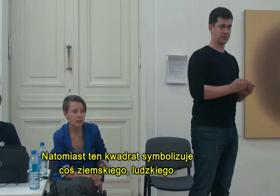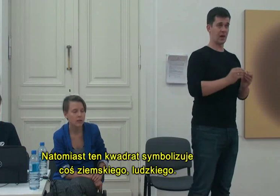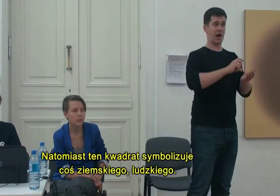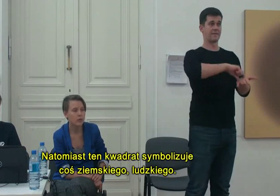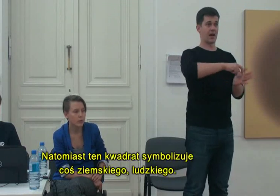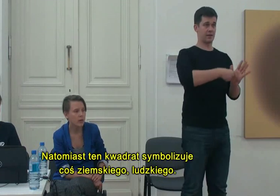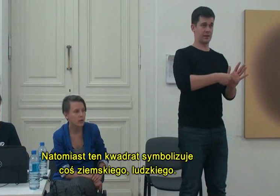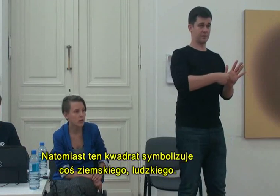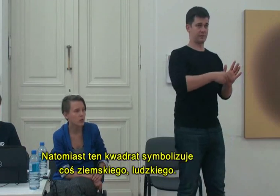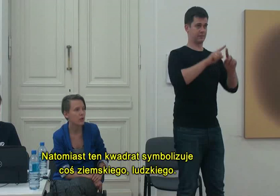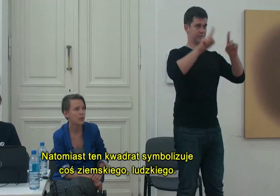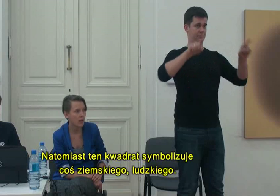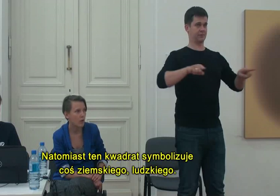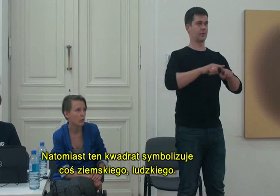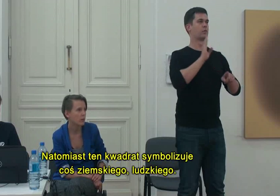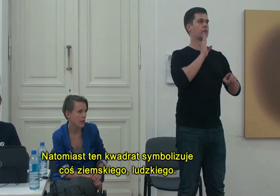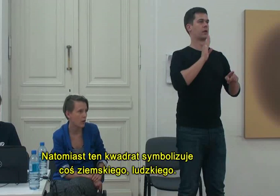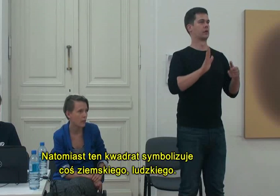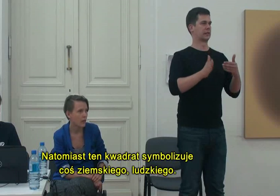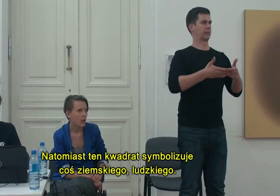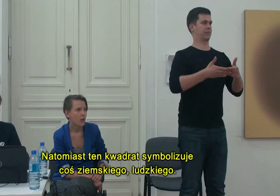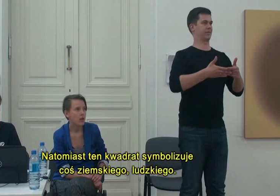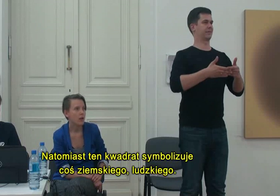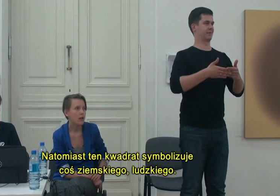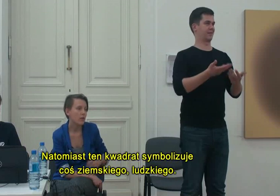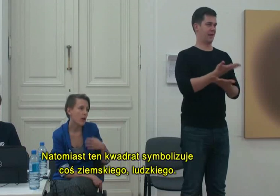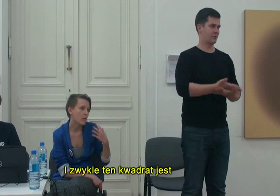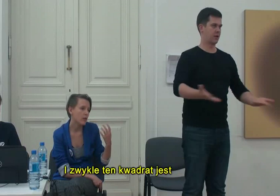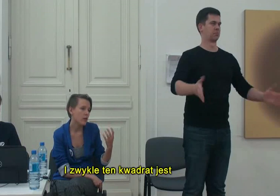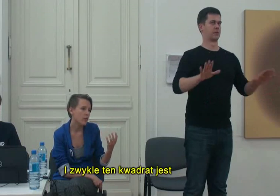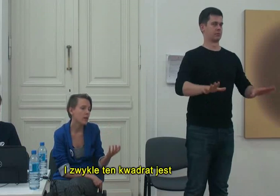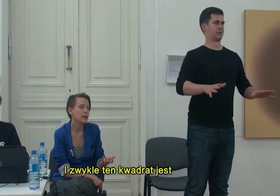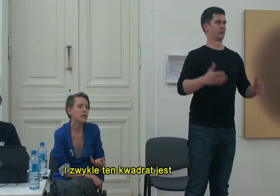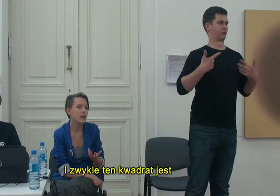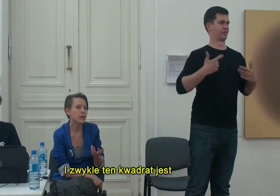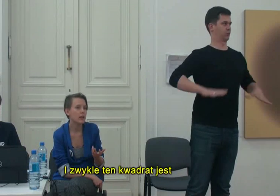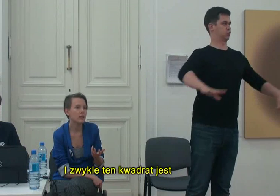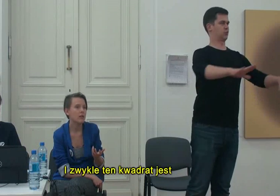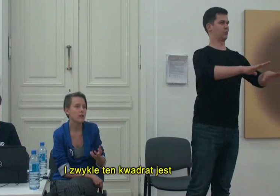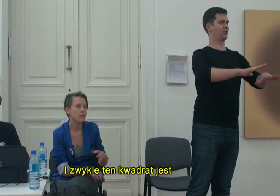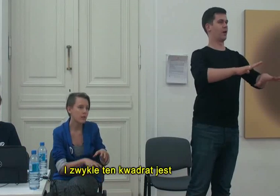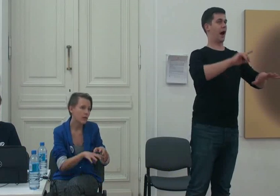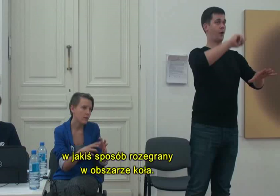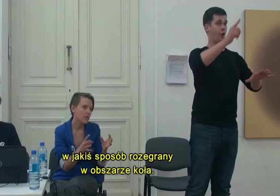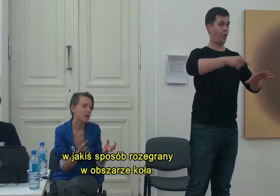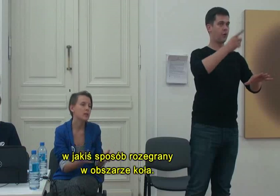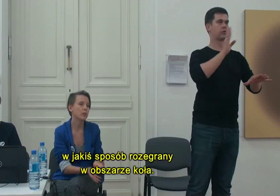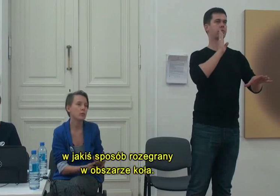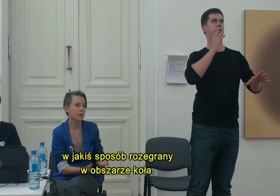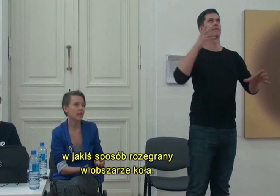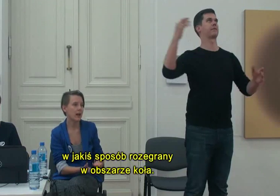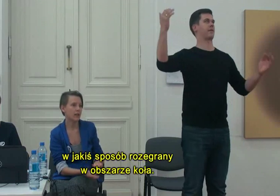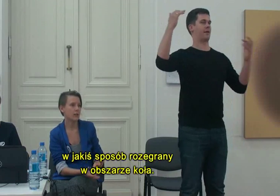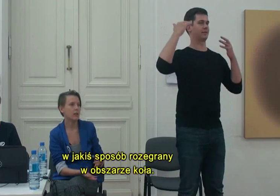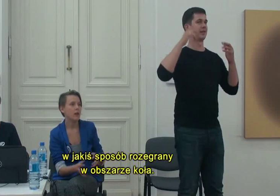kwadrat symbolizuje coś ziemskiego, ludzkiego. I jakby zwykle ten kwadrat jest w jakiś